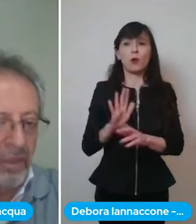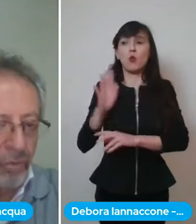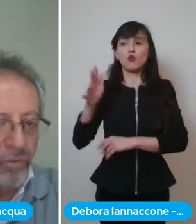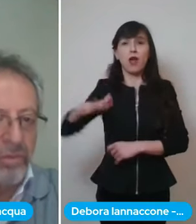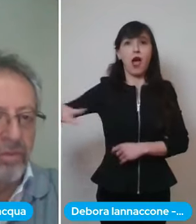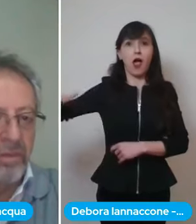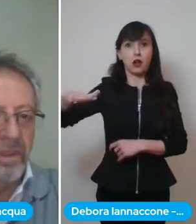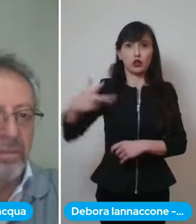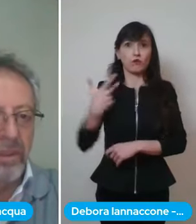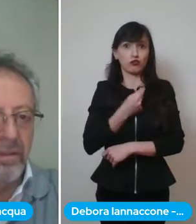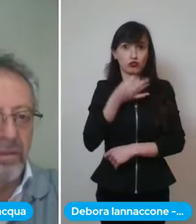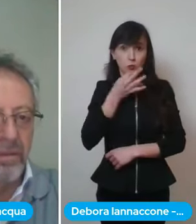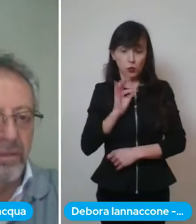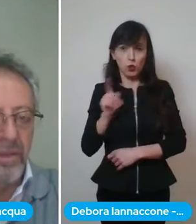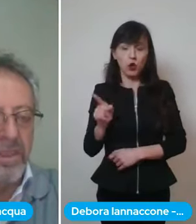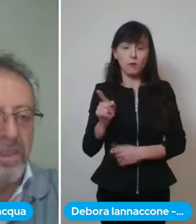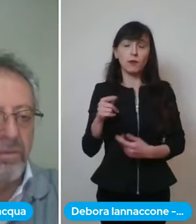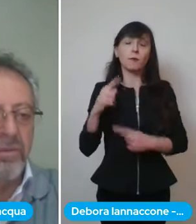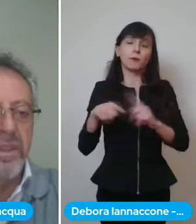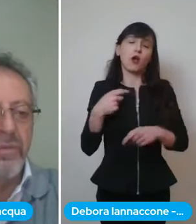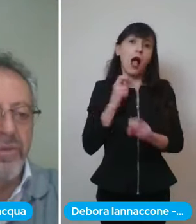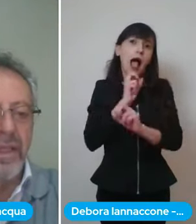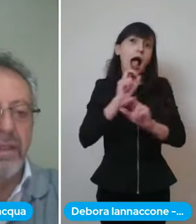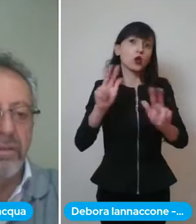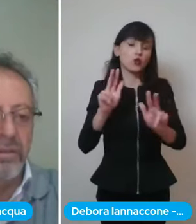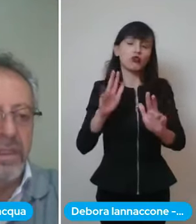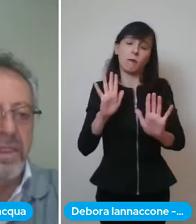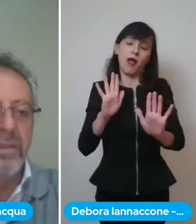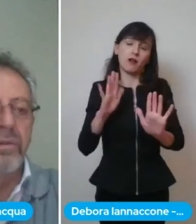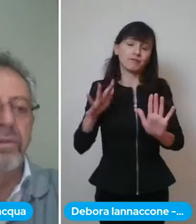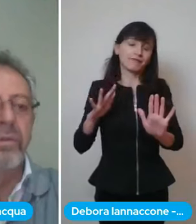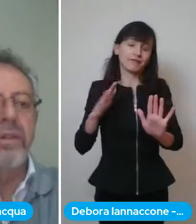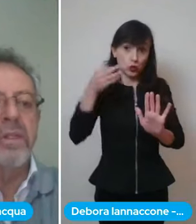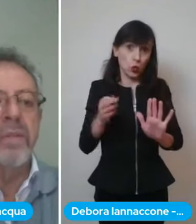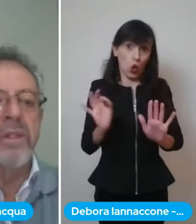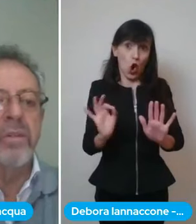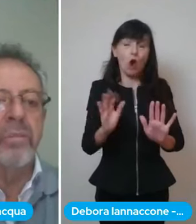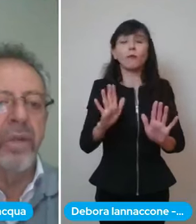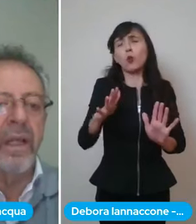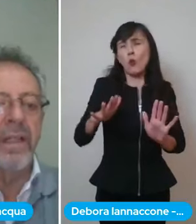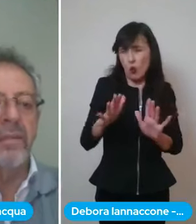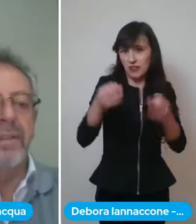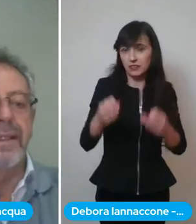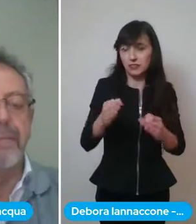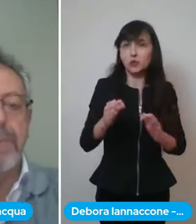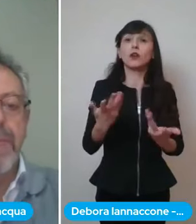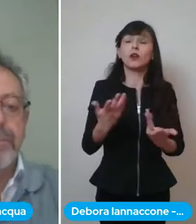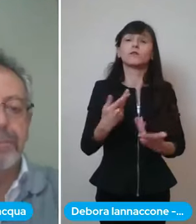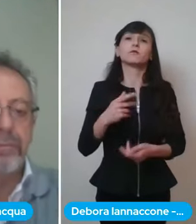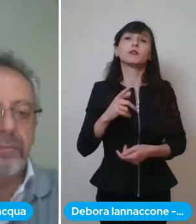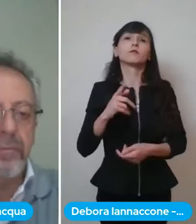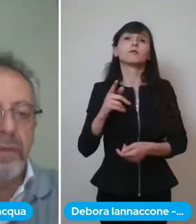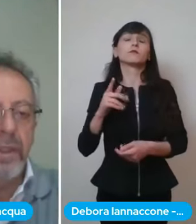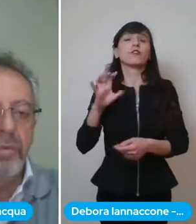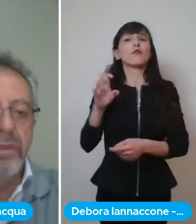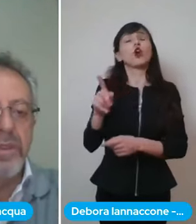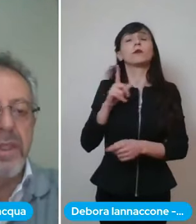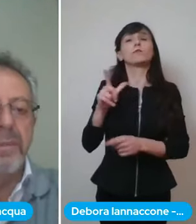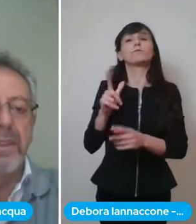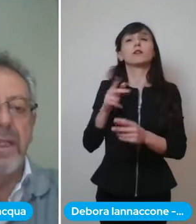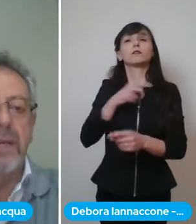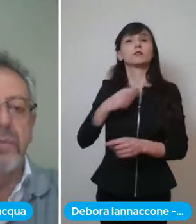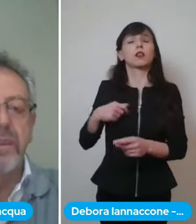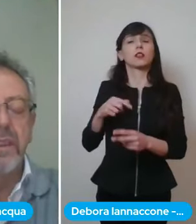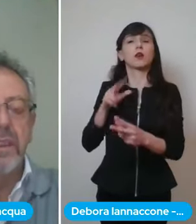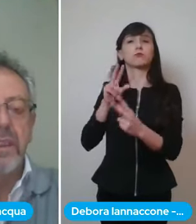annuncio così, però è quasi sicuro, stiamo cercando con il sindaco un ulteriore spazio più grande perché tutti